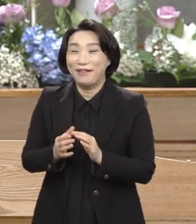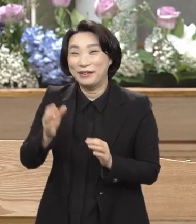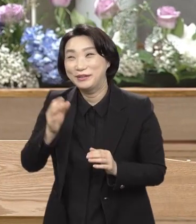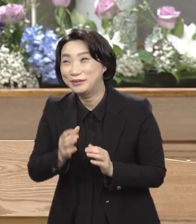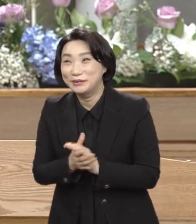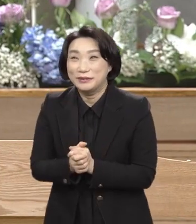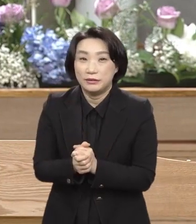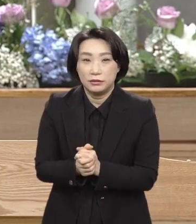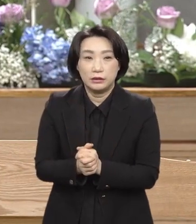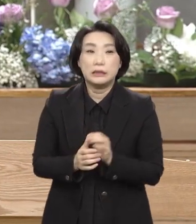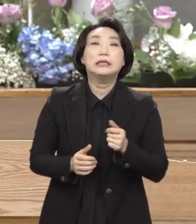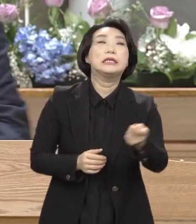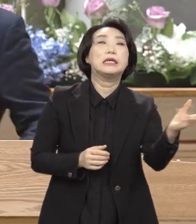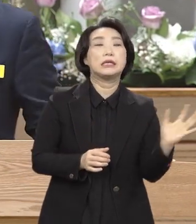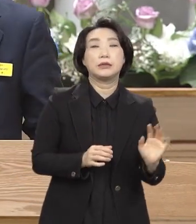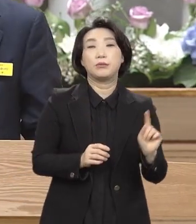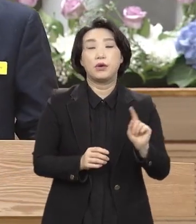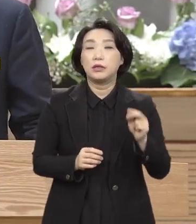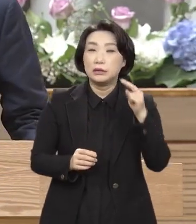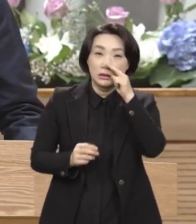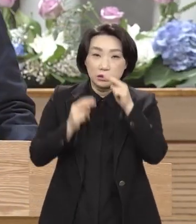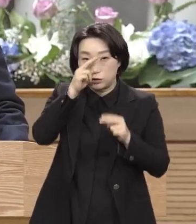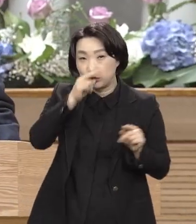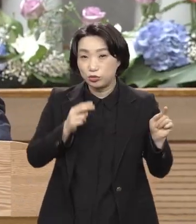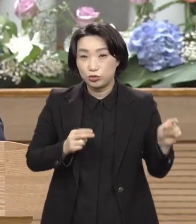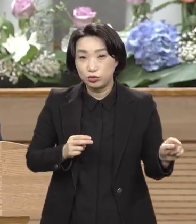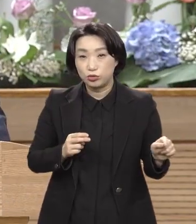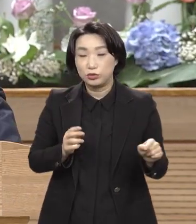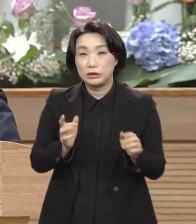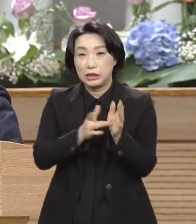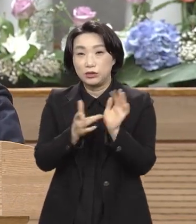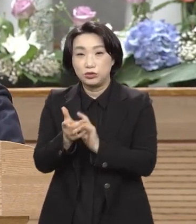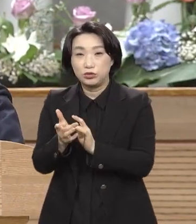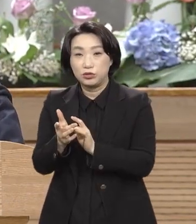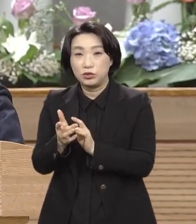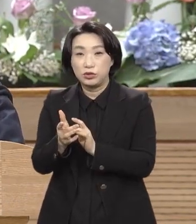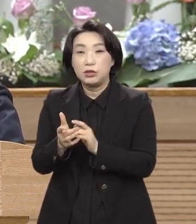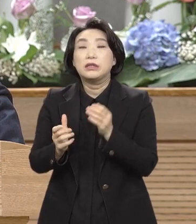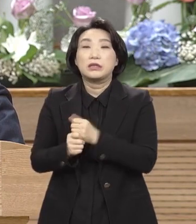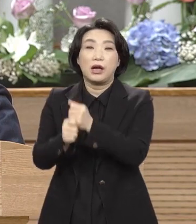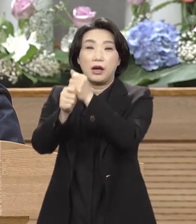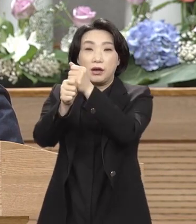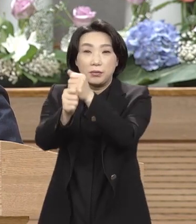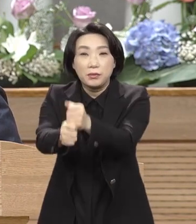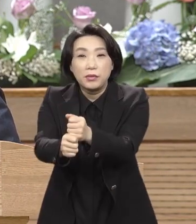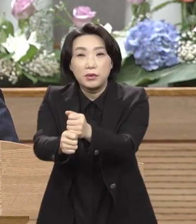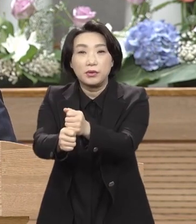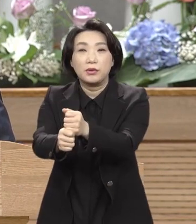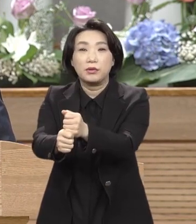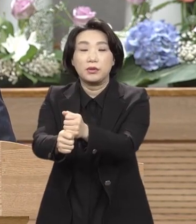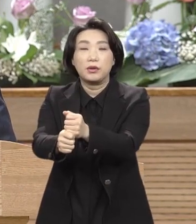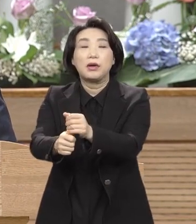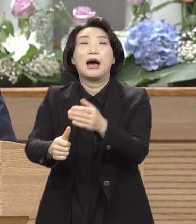시기 질투에서 예수를 넘겨주는 줄 알미러라